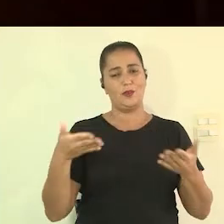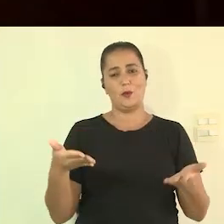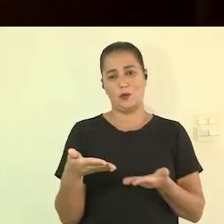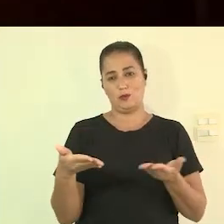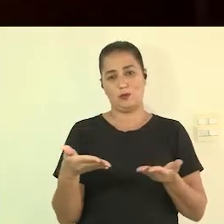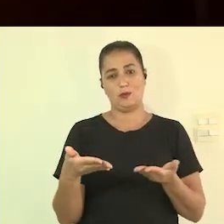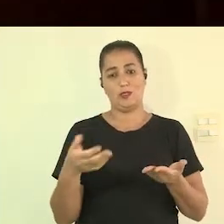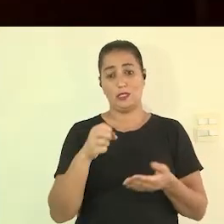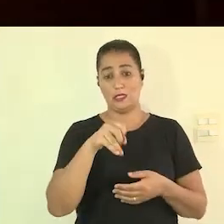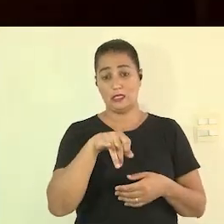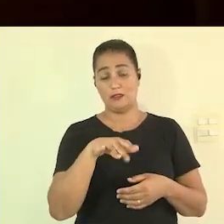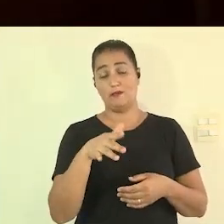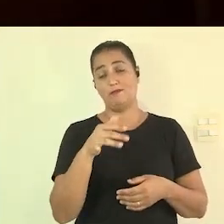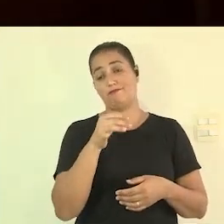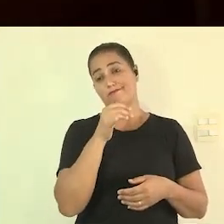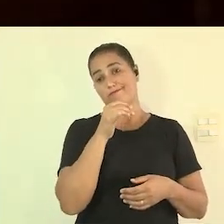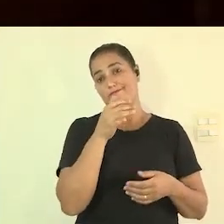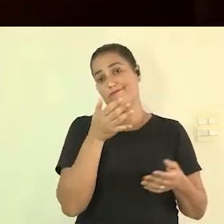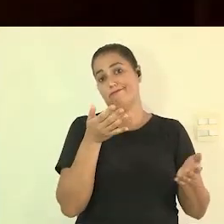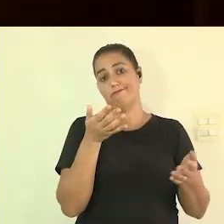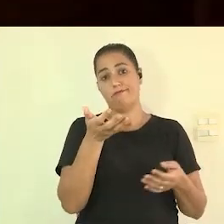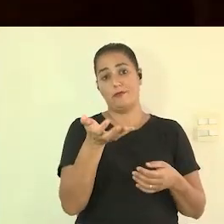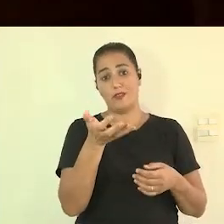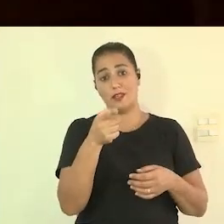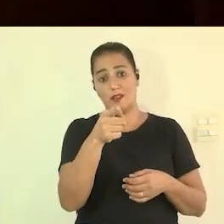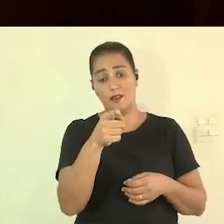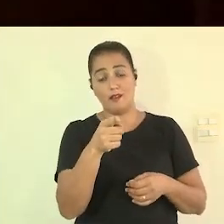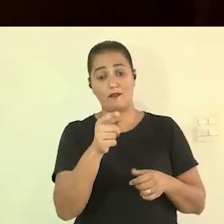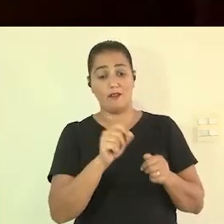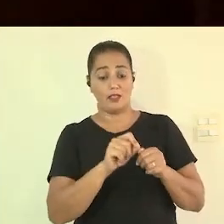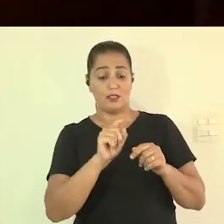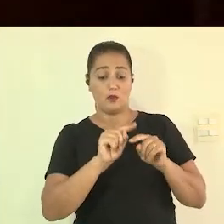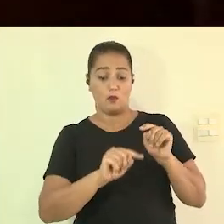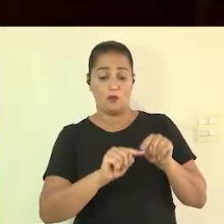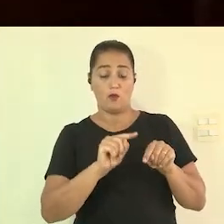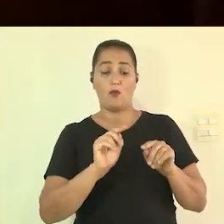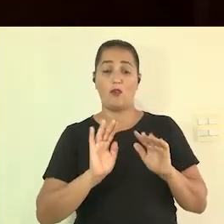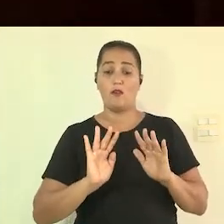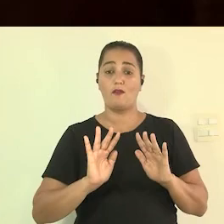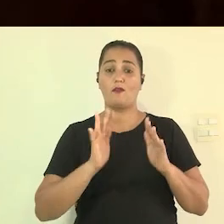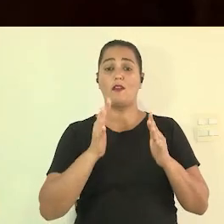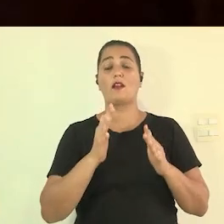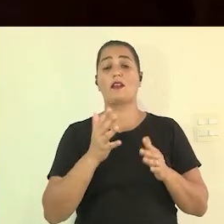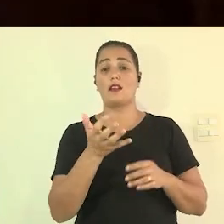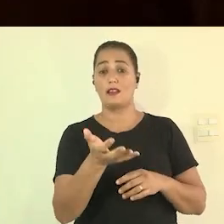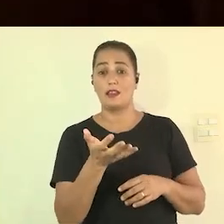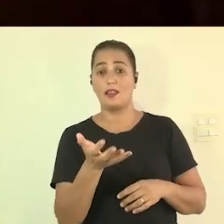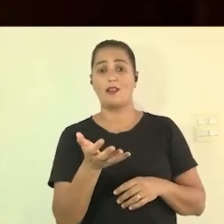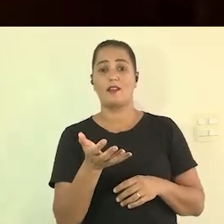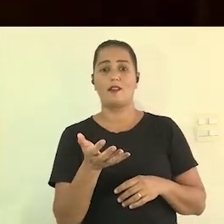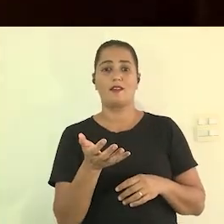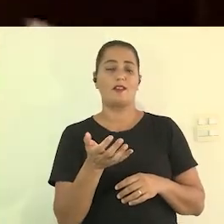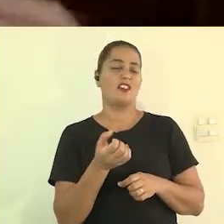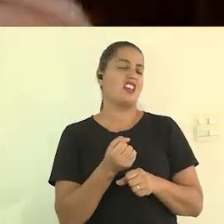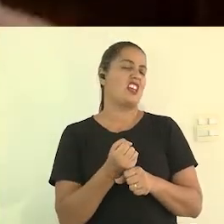hoje quer dizer se você quer fazer um produto a gente quer fazer enorme gigante